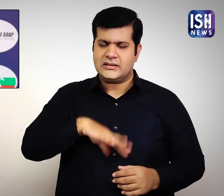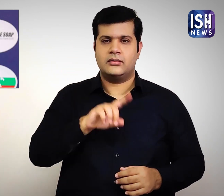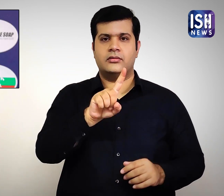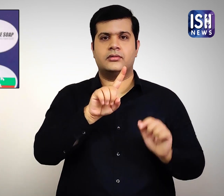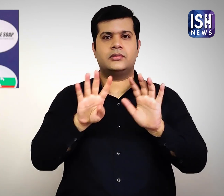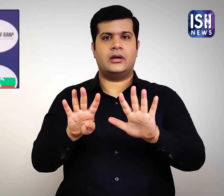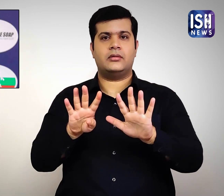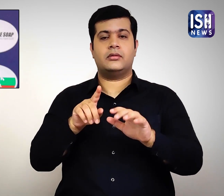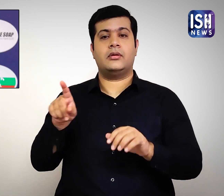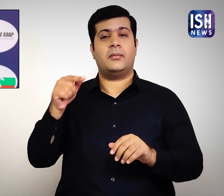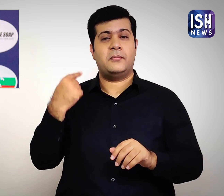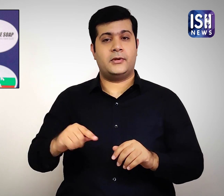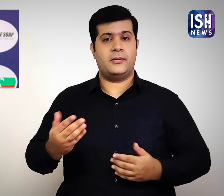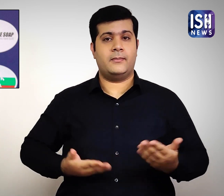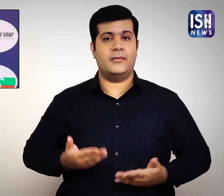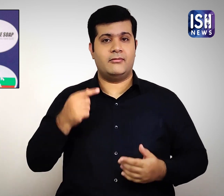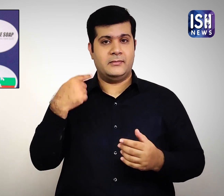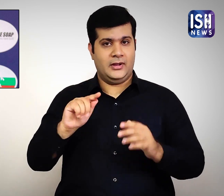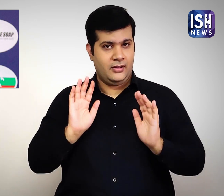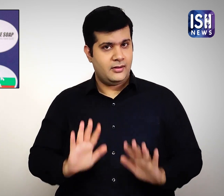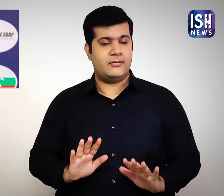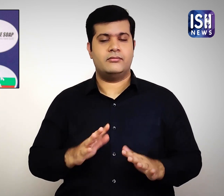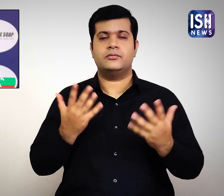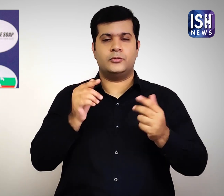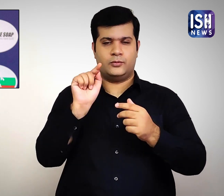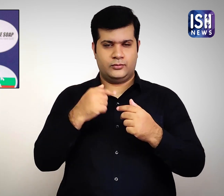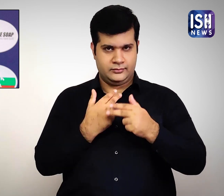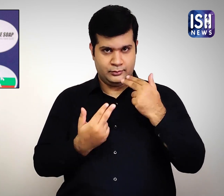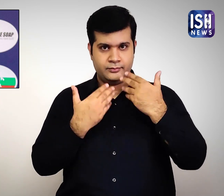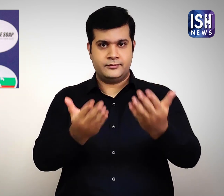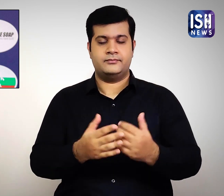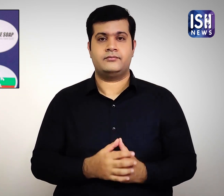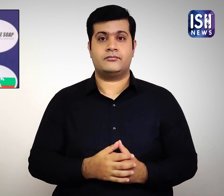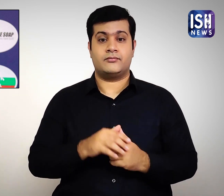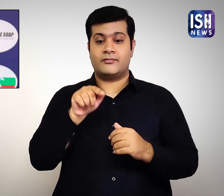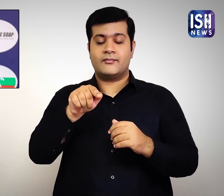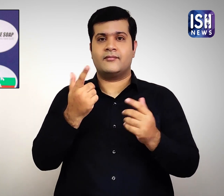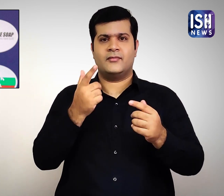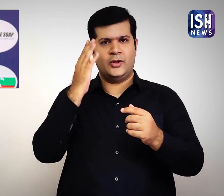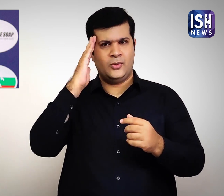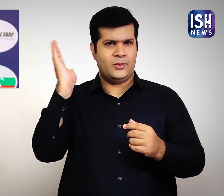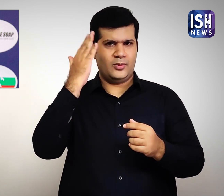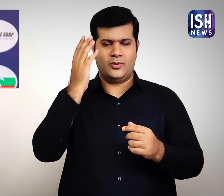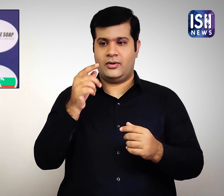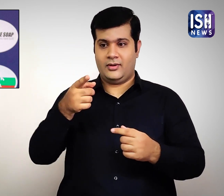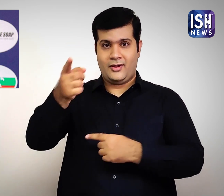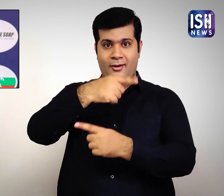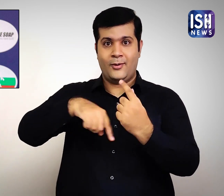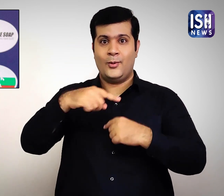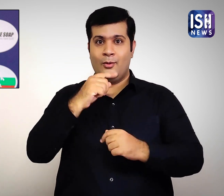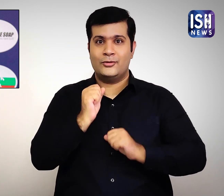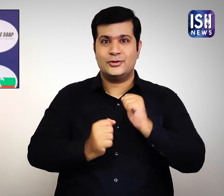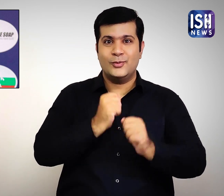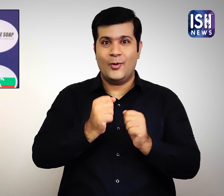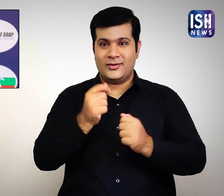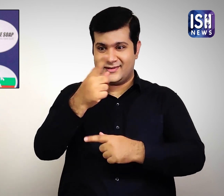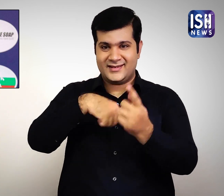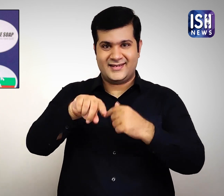किया। आप सभी जानते